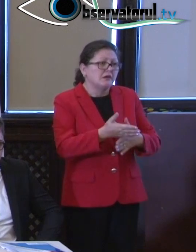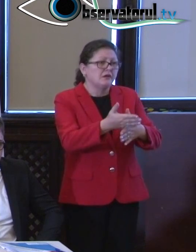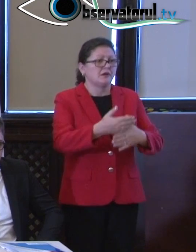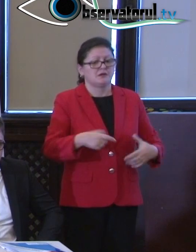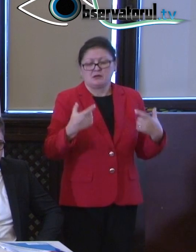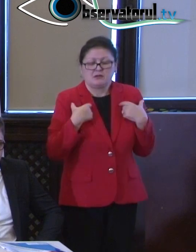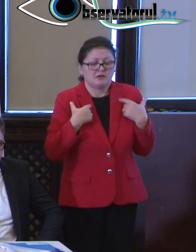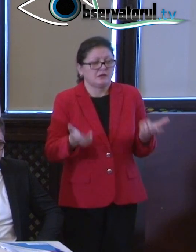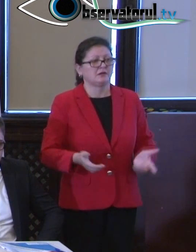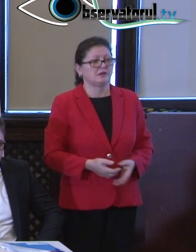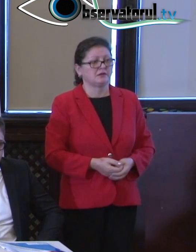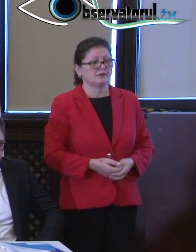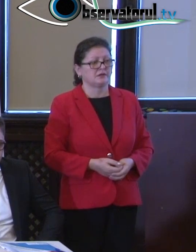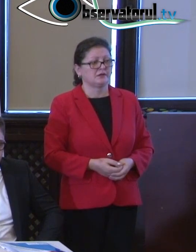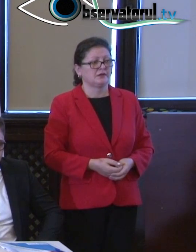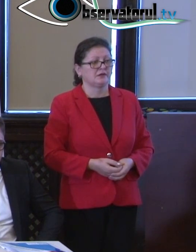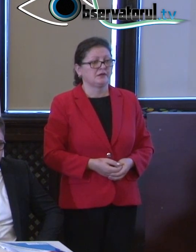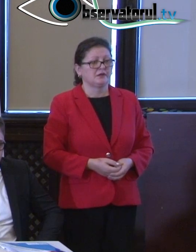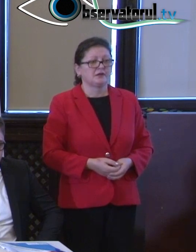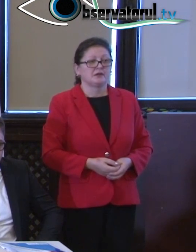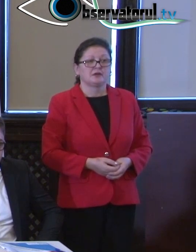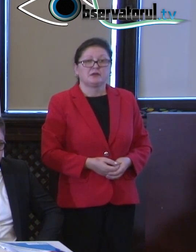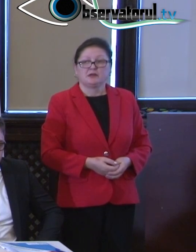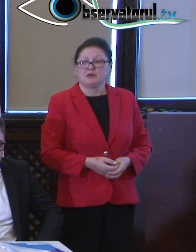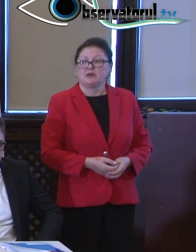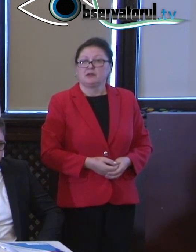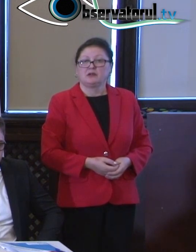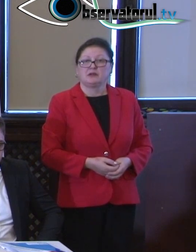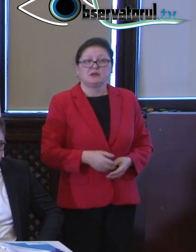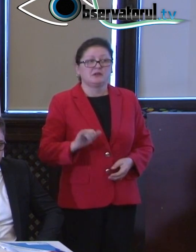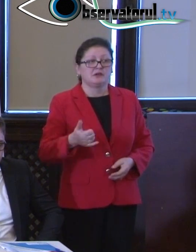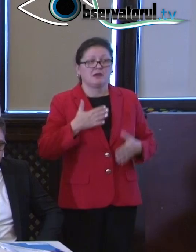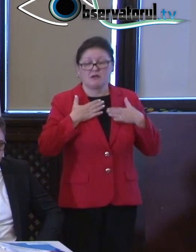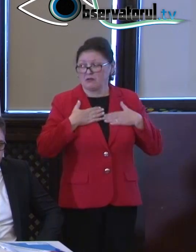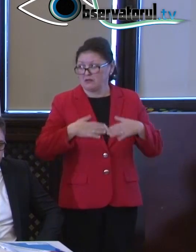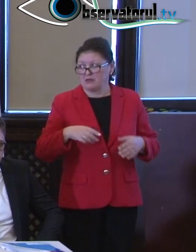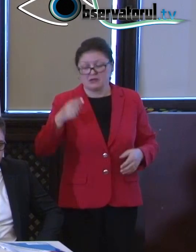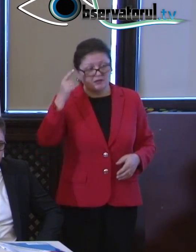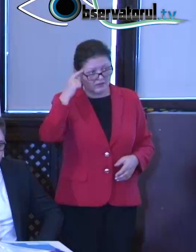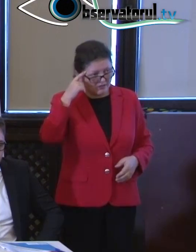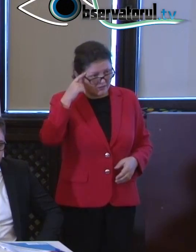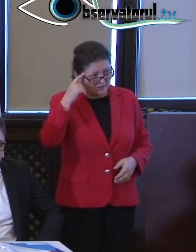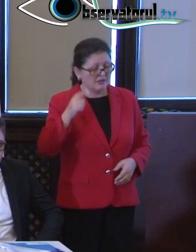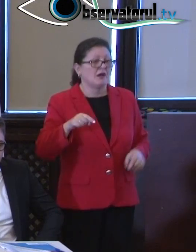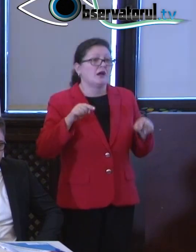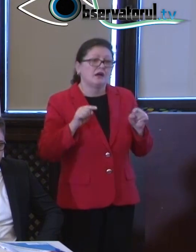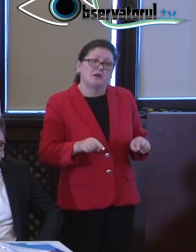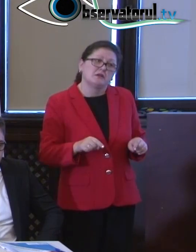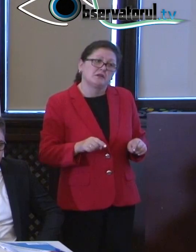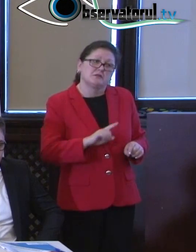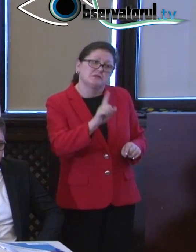Nu se poate să nu-i dea o mână de ajutor. Și aș vrea să cred că asta nu stă în firea noastră a românilor.